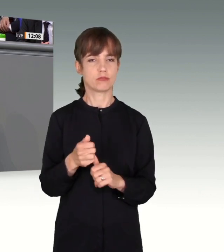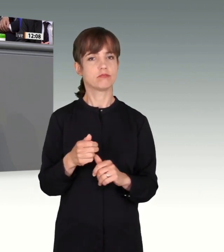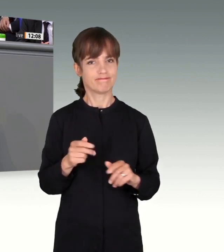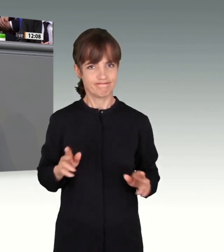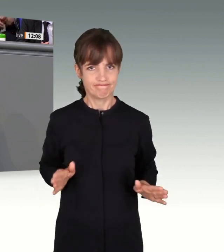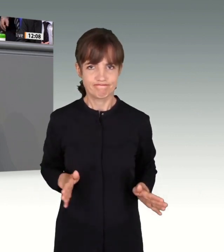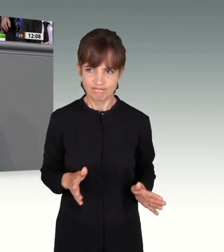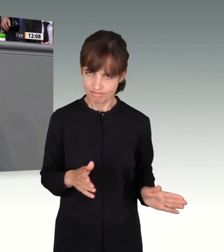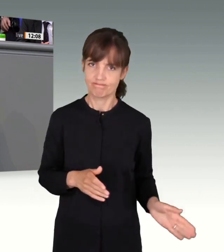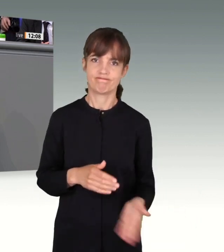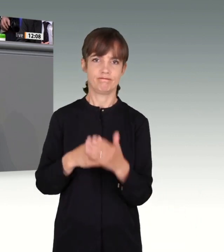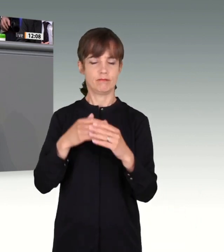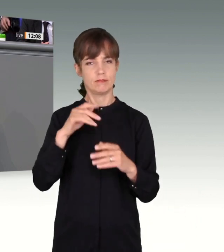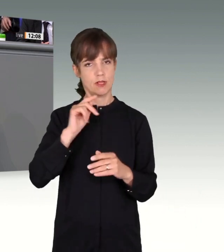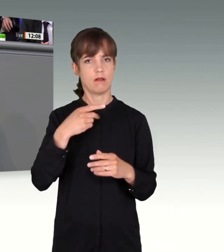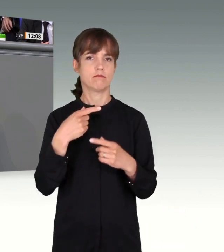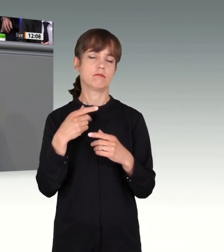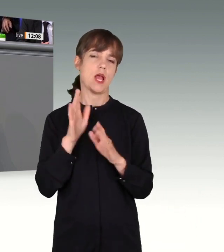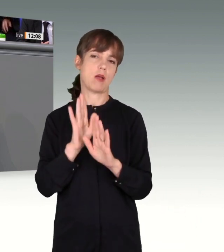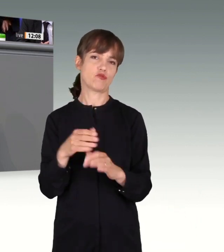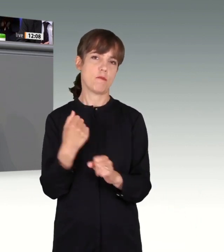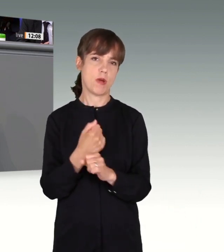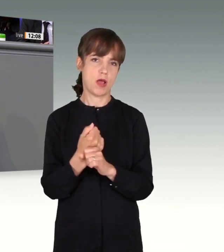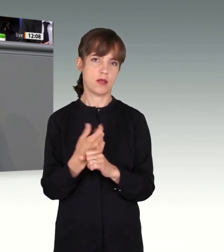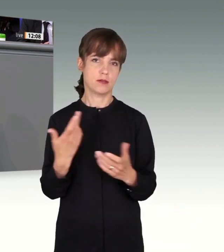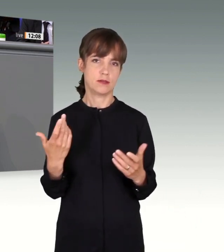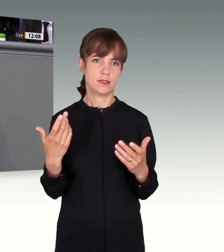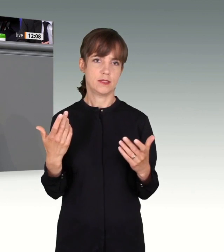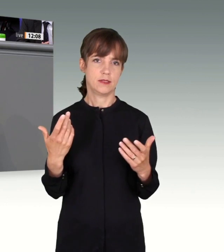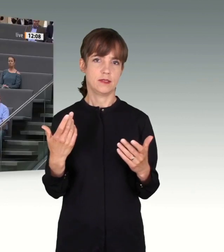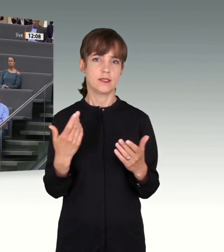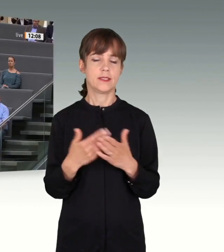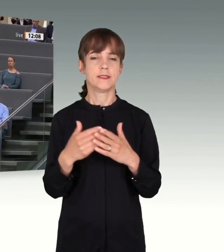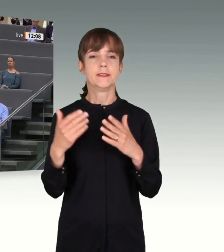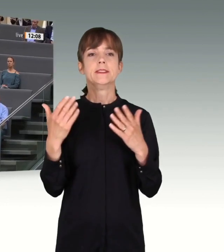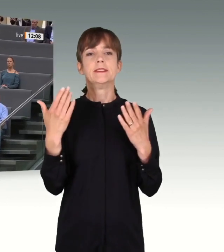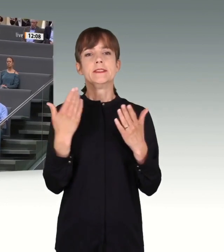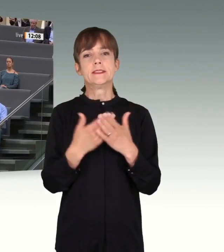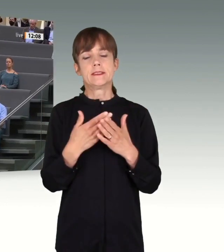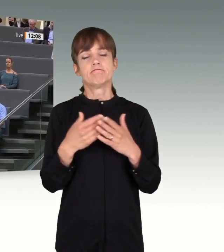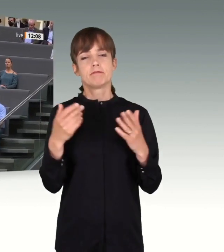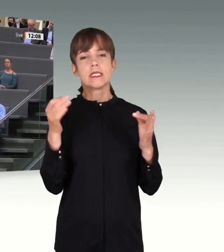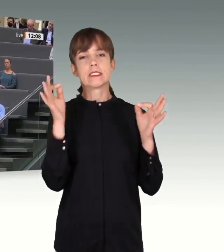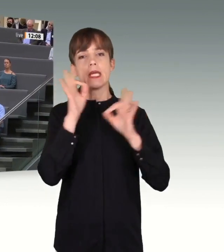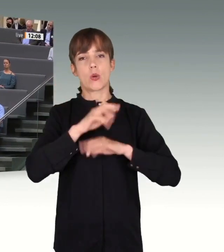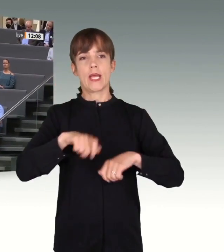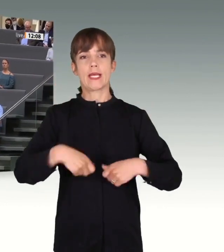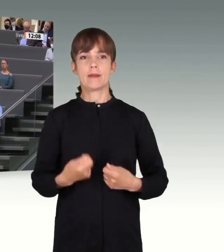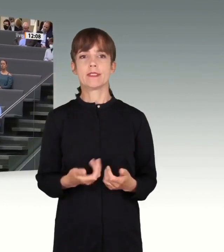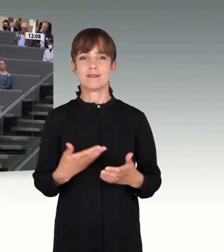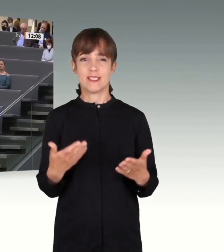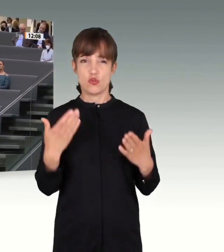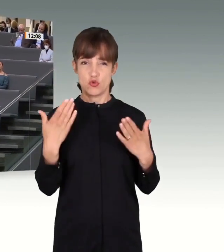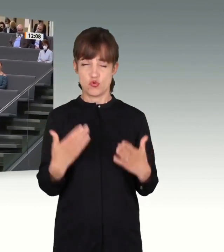herzlich um Verzeihung für dieses Versäumnis bitten. Dieser Anschlag hat bei vielen Kollegen zur intensiven